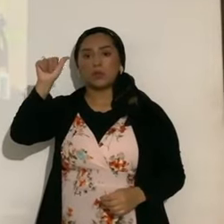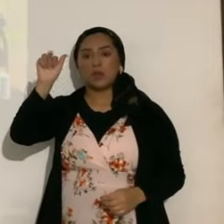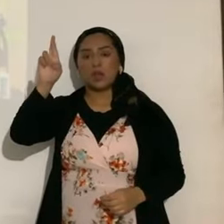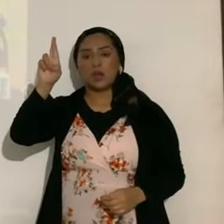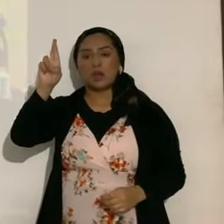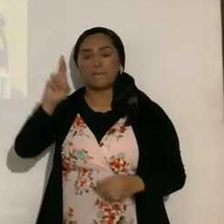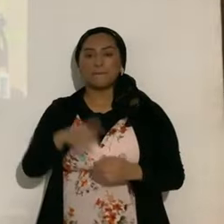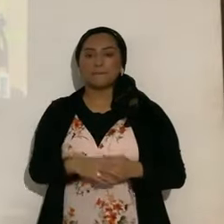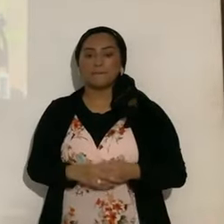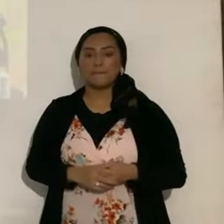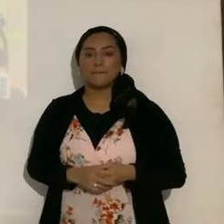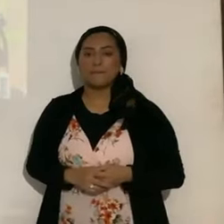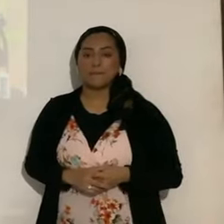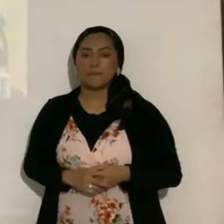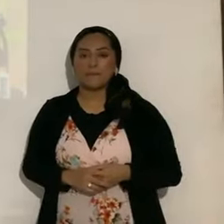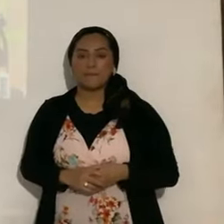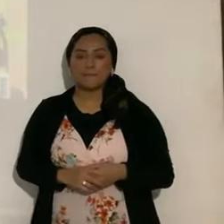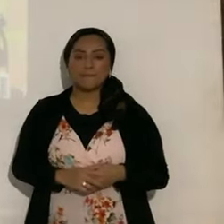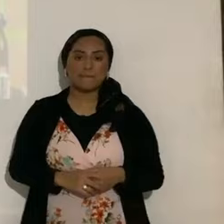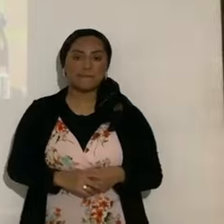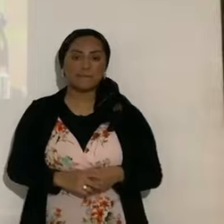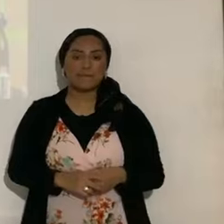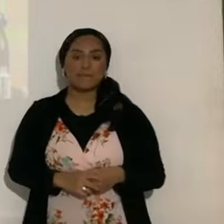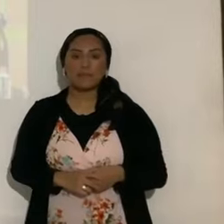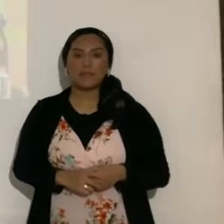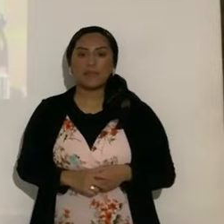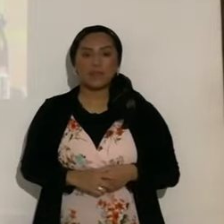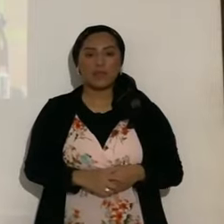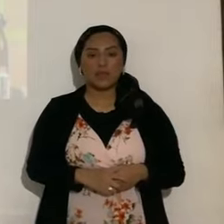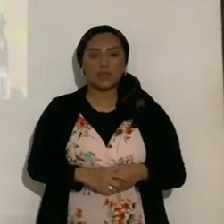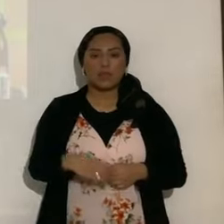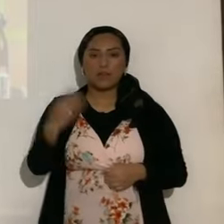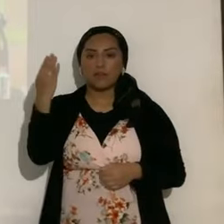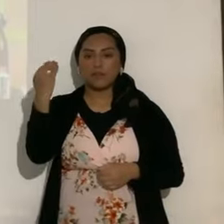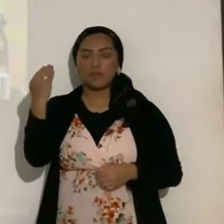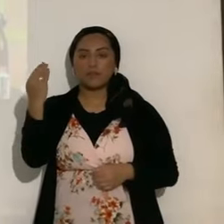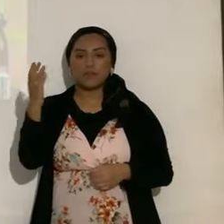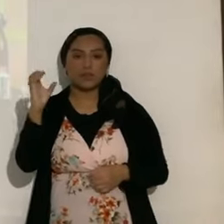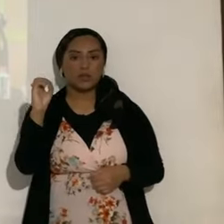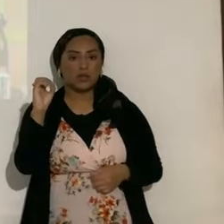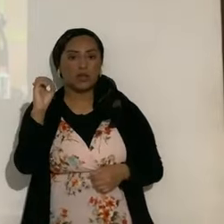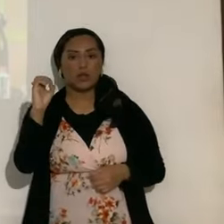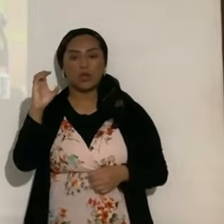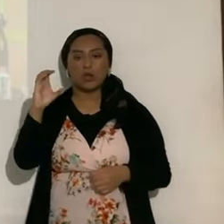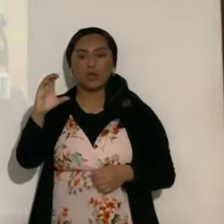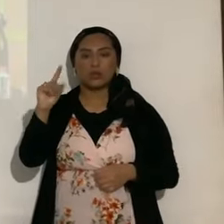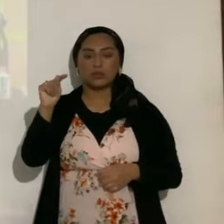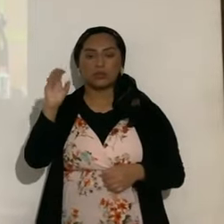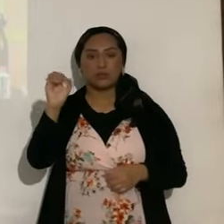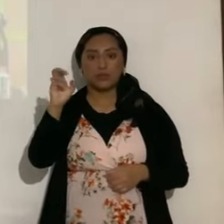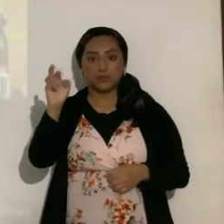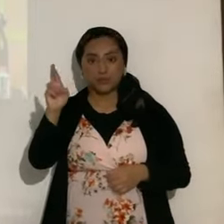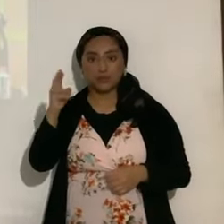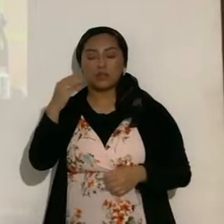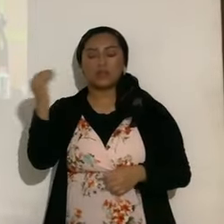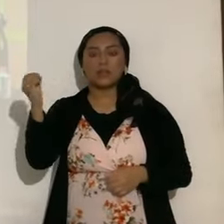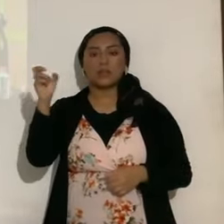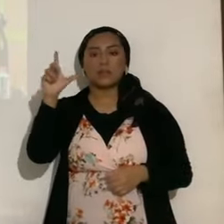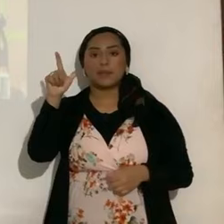¿sí? 14 de octubre de 2023, un eclipse solar anular, y el 28 y